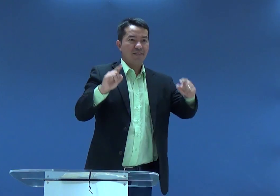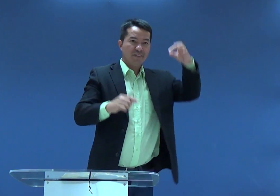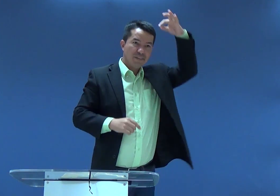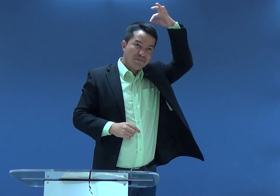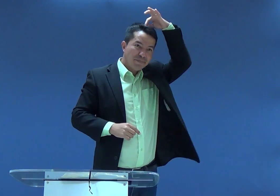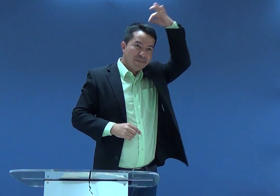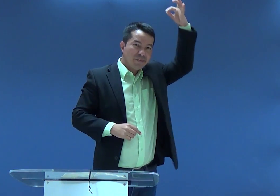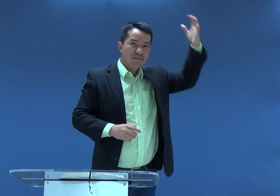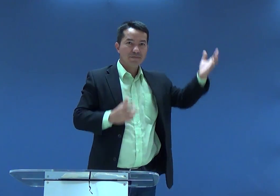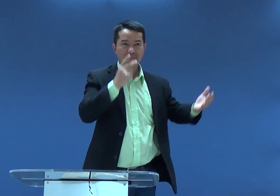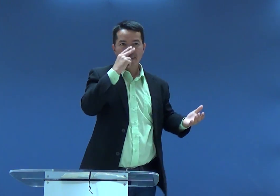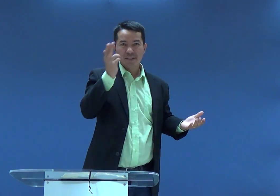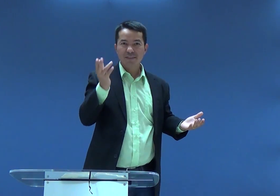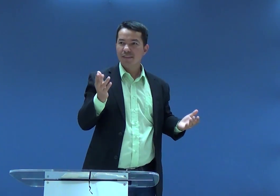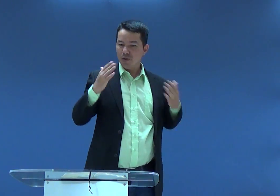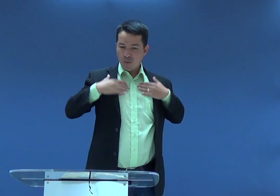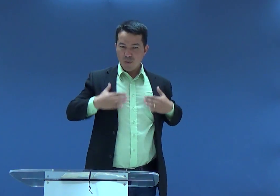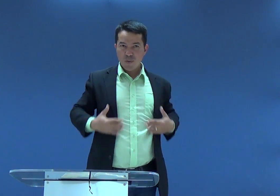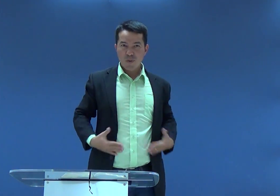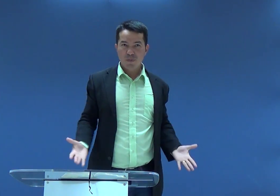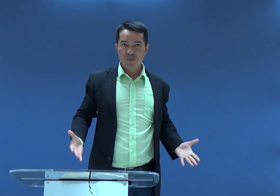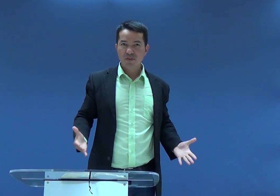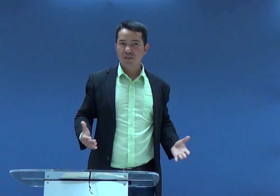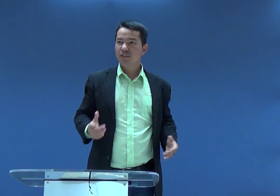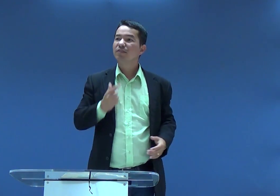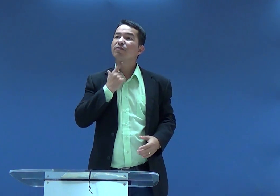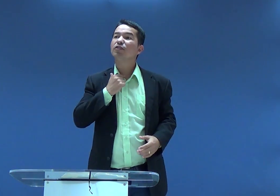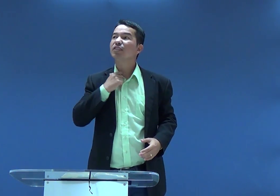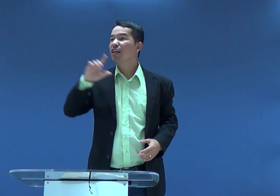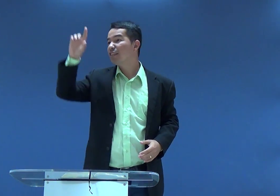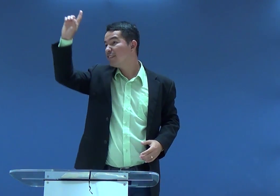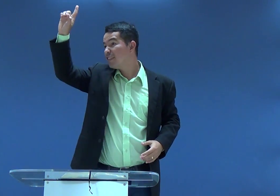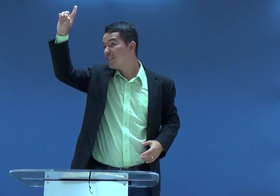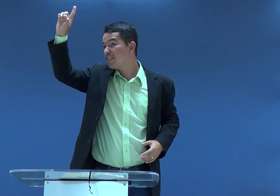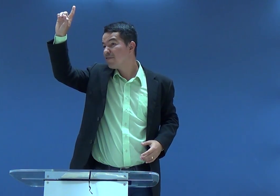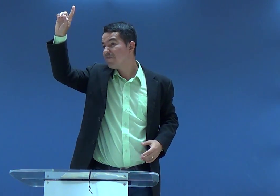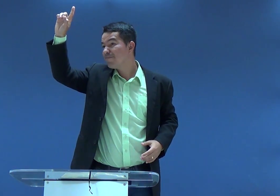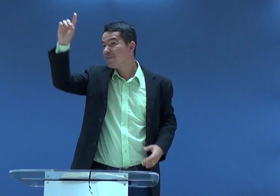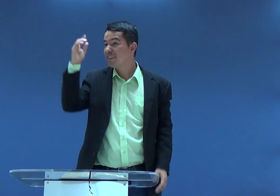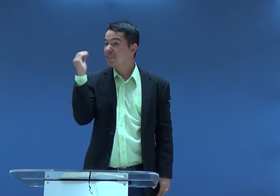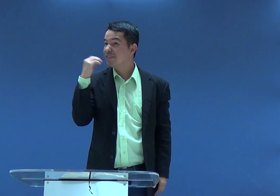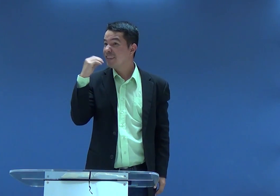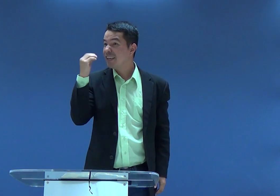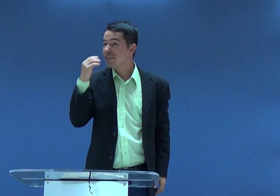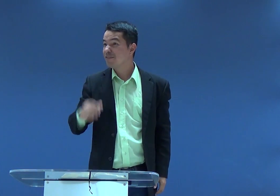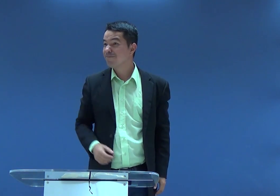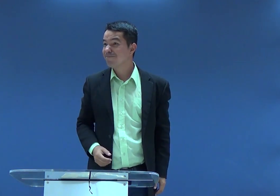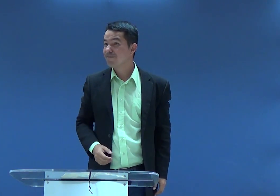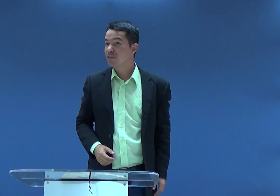fraco. Ele era forte no físico, mas no espírito era fraco.